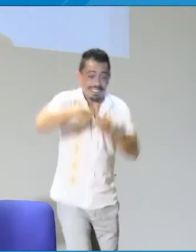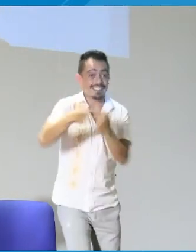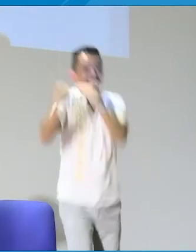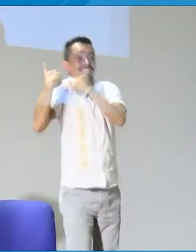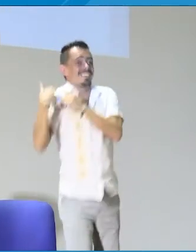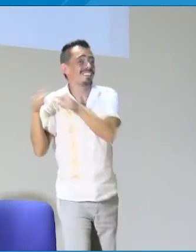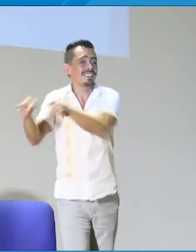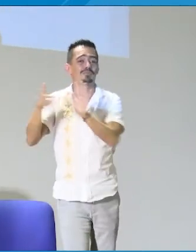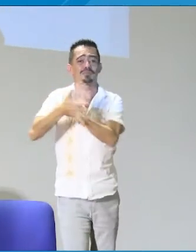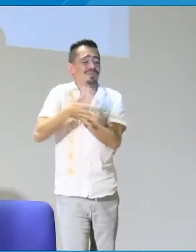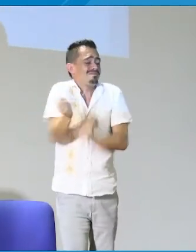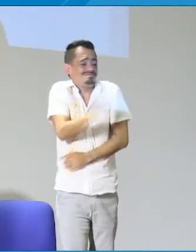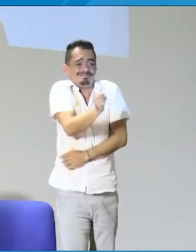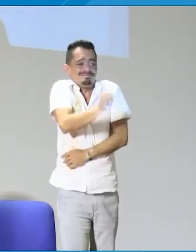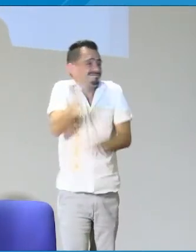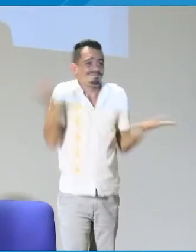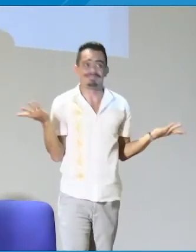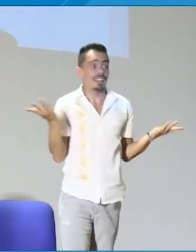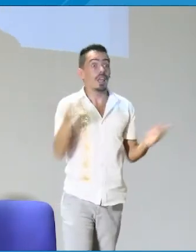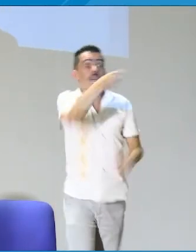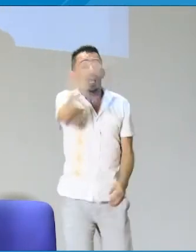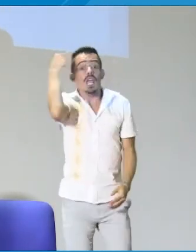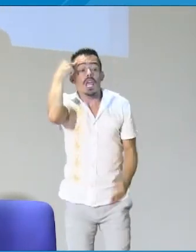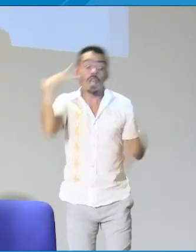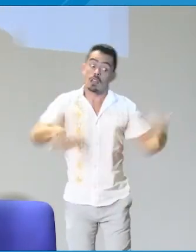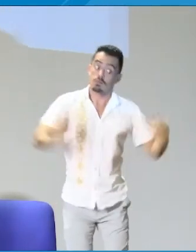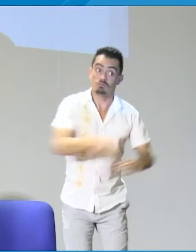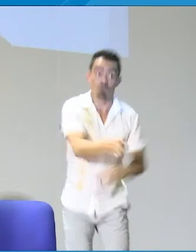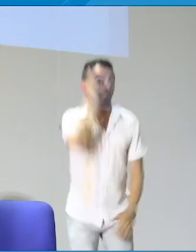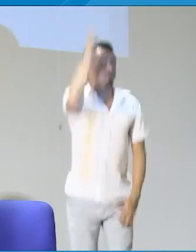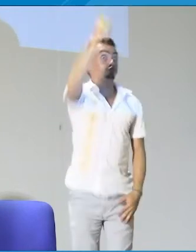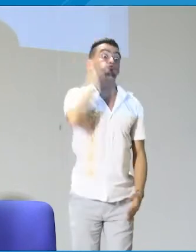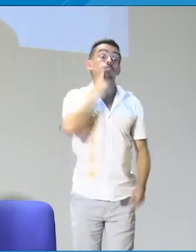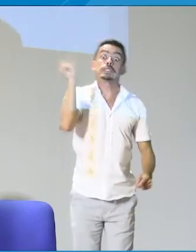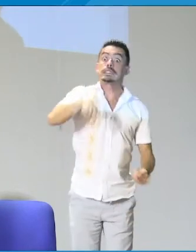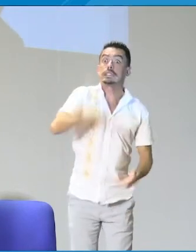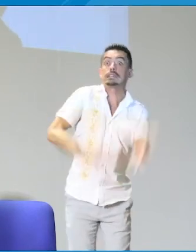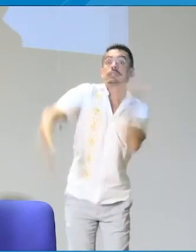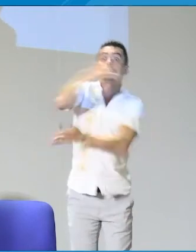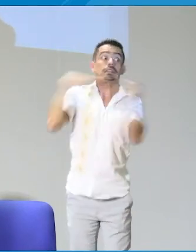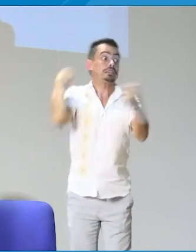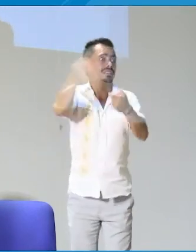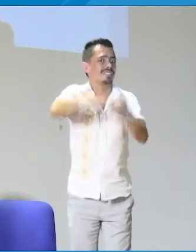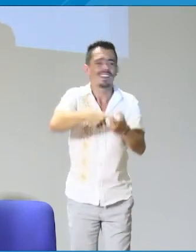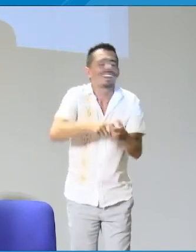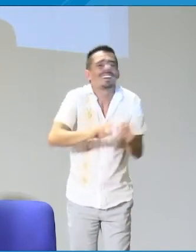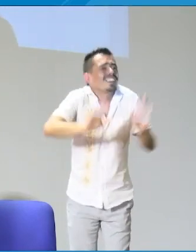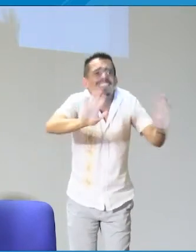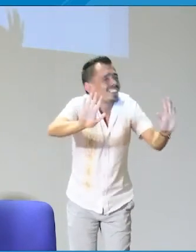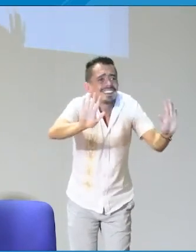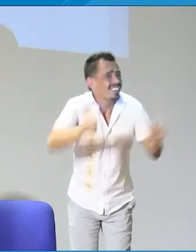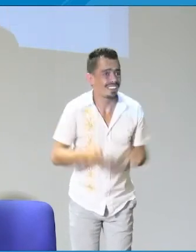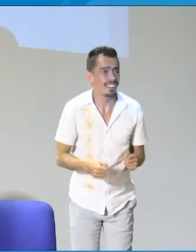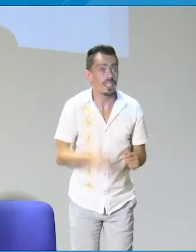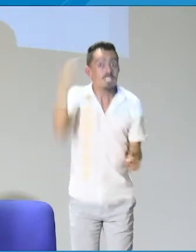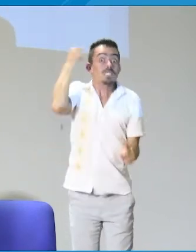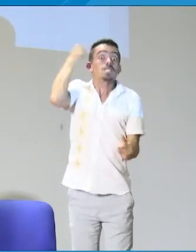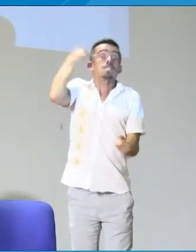lentitud en el aprendizaje del español y empiezan a enseñar español. Eso no es responsabilidad del modelo. Porque algunas